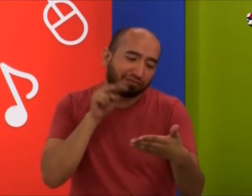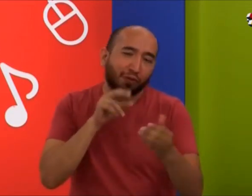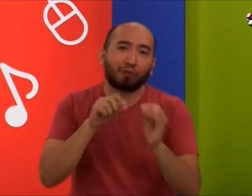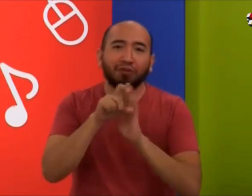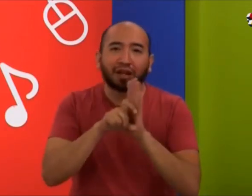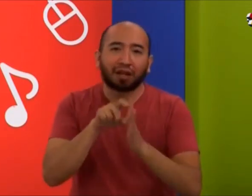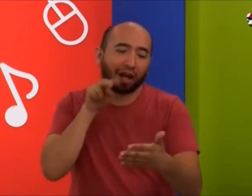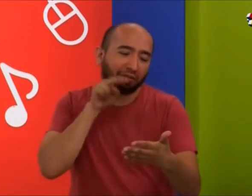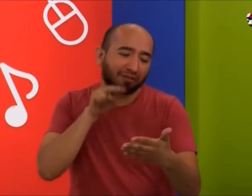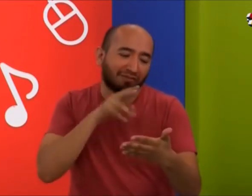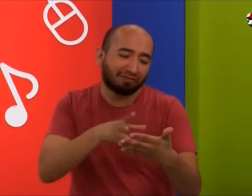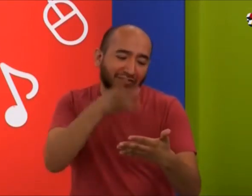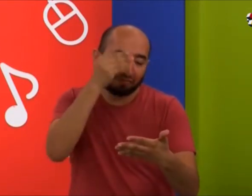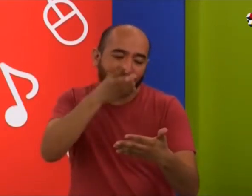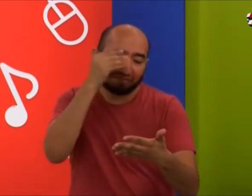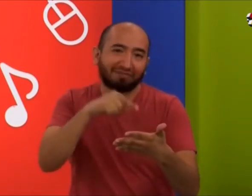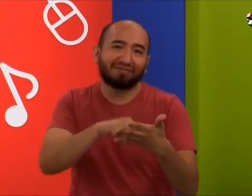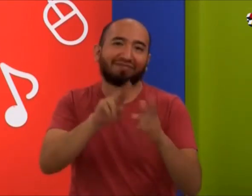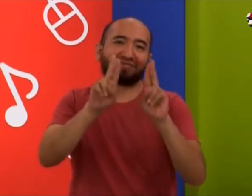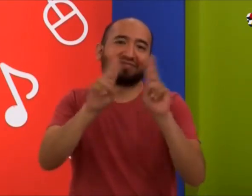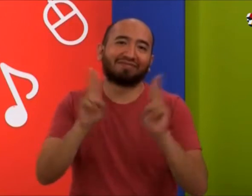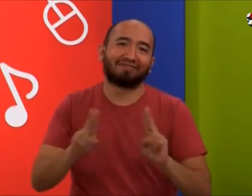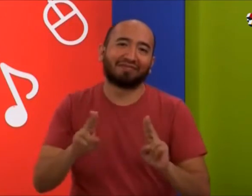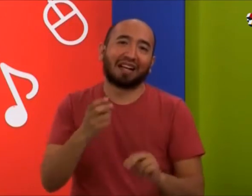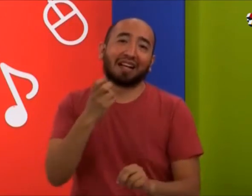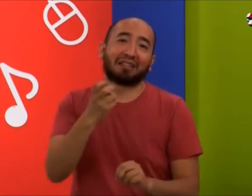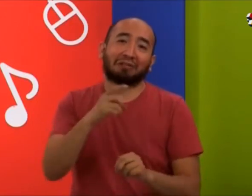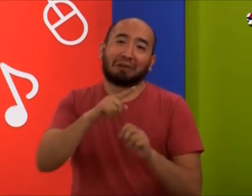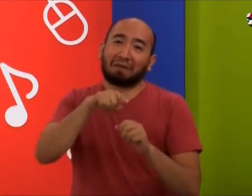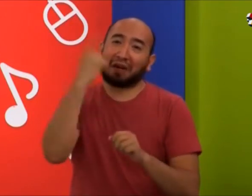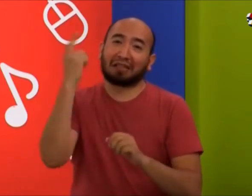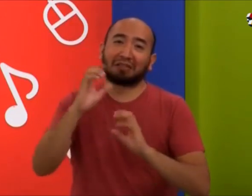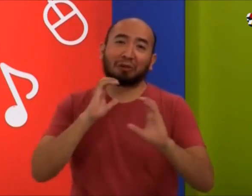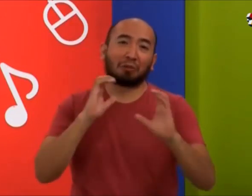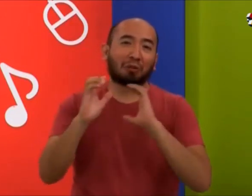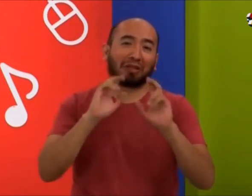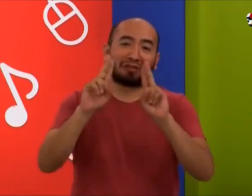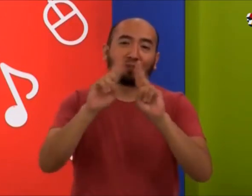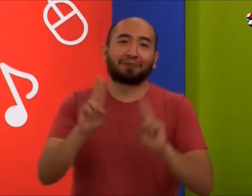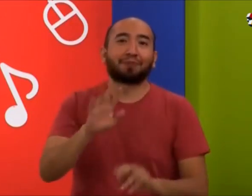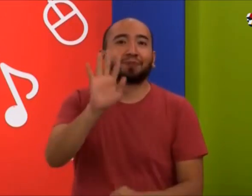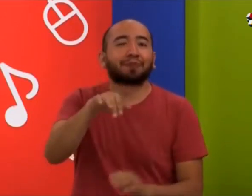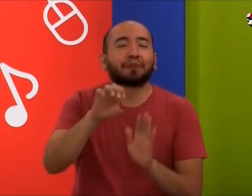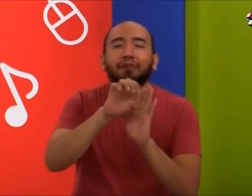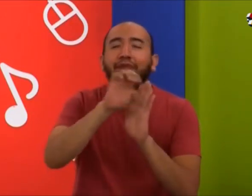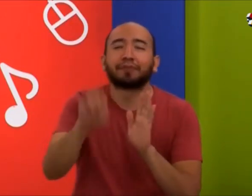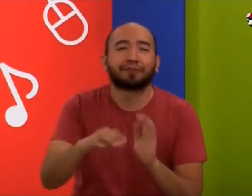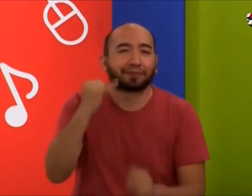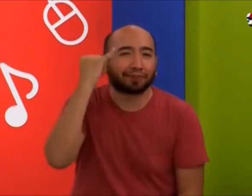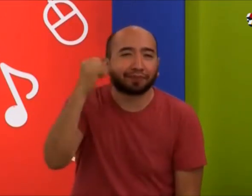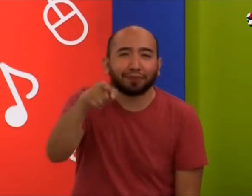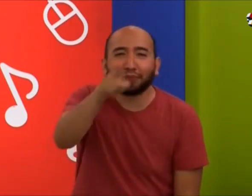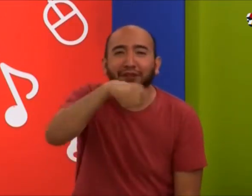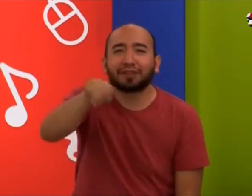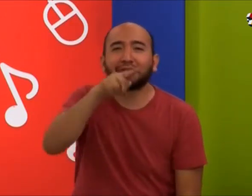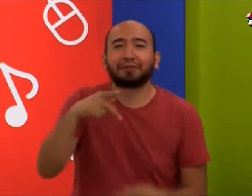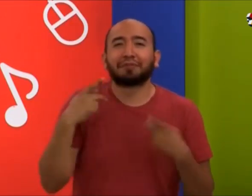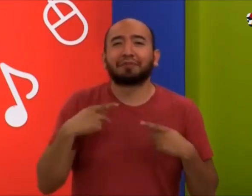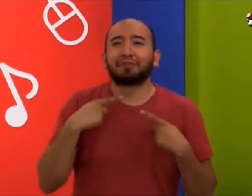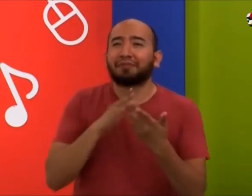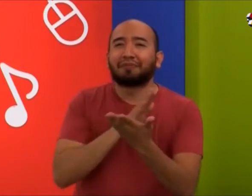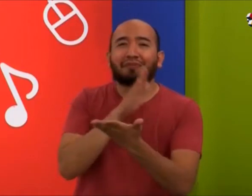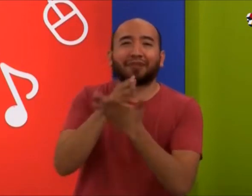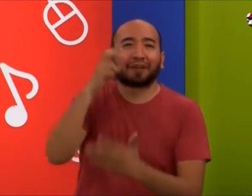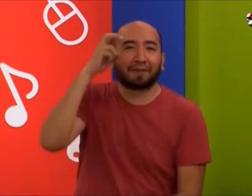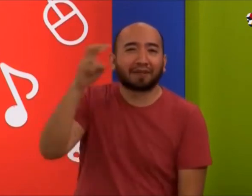a Facebook, a YouTube, a las redes sociales, a Instagram. Es así como hemos aprendido lengua de señas internacional. Y es más fácil comunicarnos con nosotros con lengua de señas